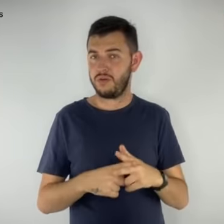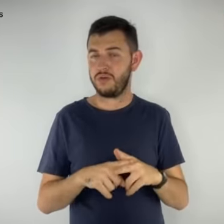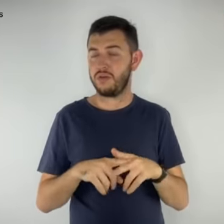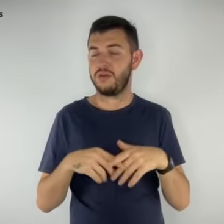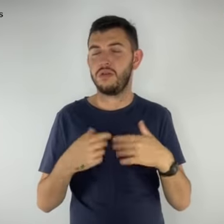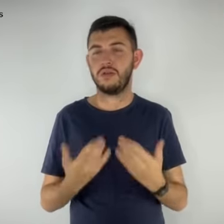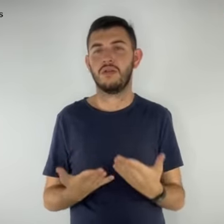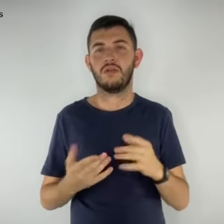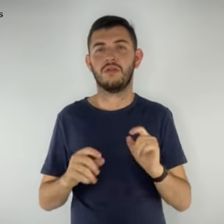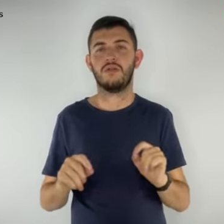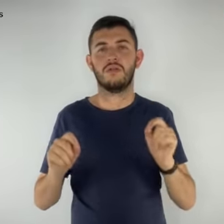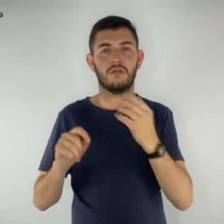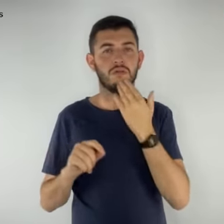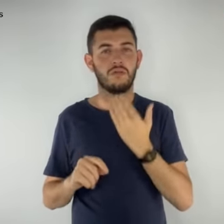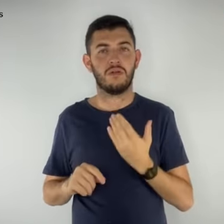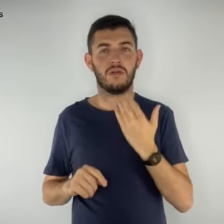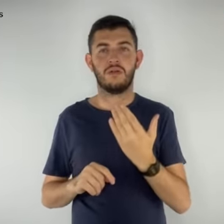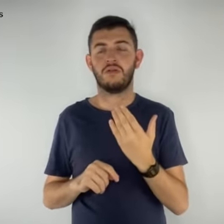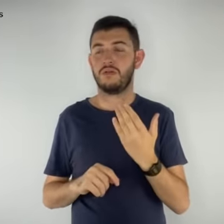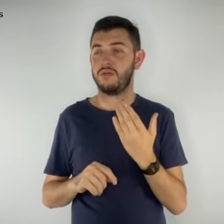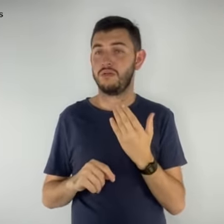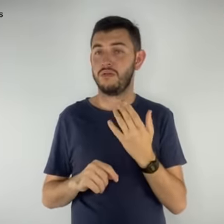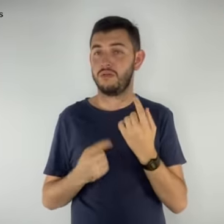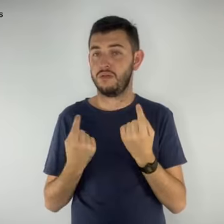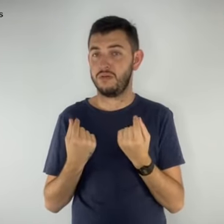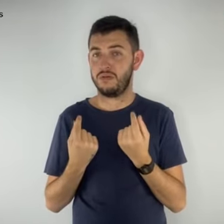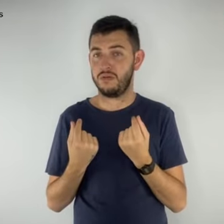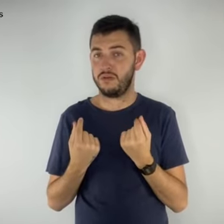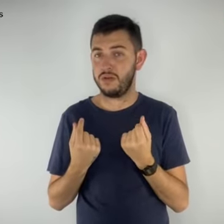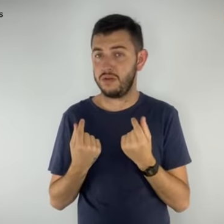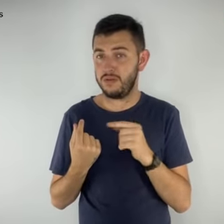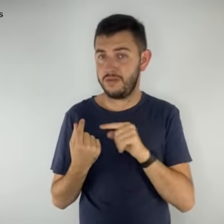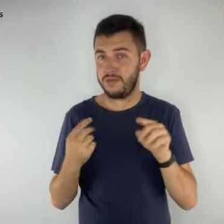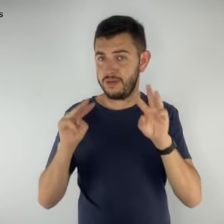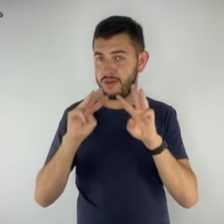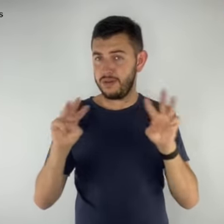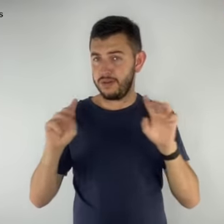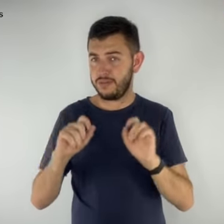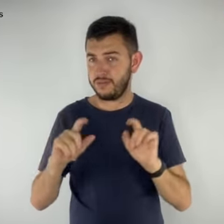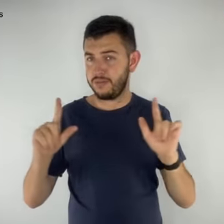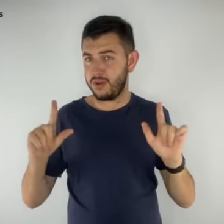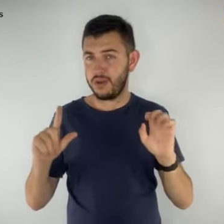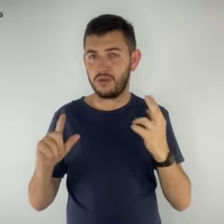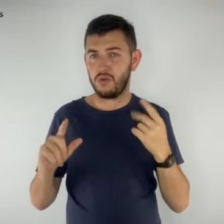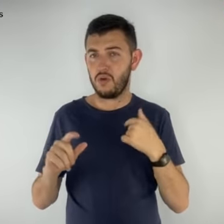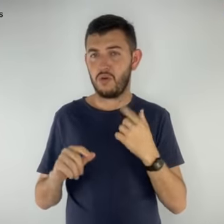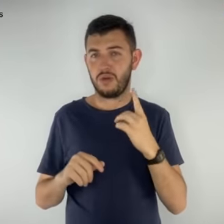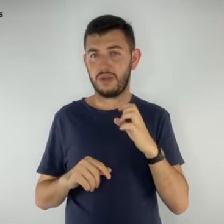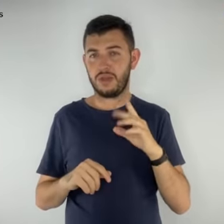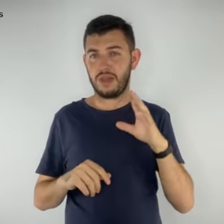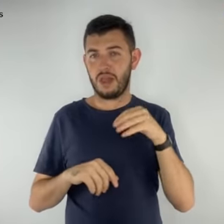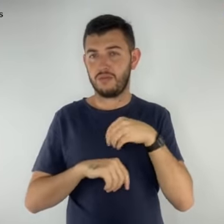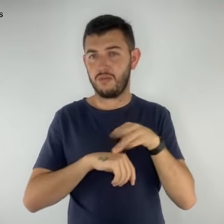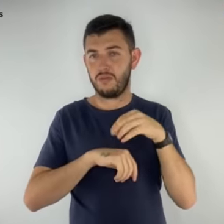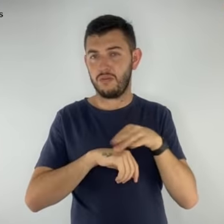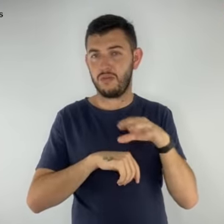e até mesmo solicitando dinheiro. Não abra o link, não forneça dados ou